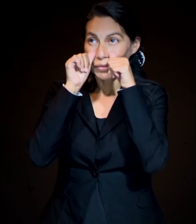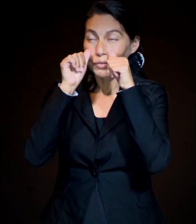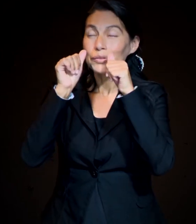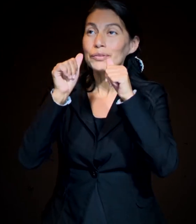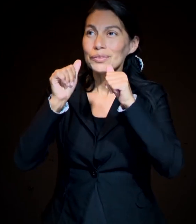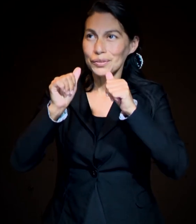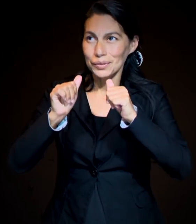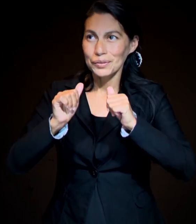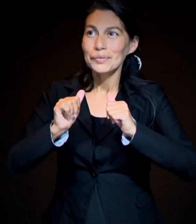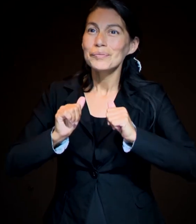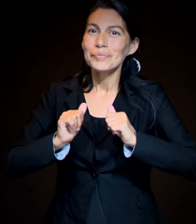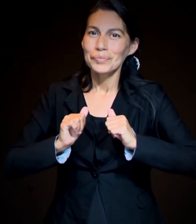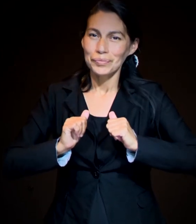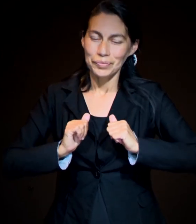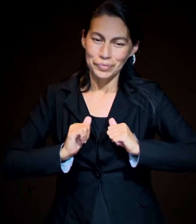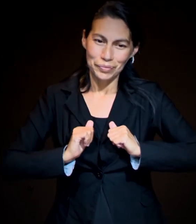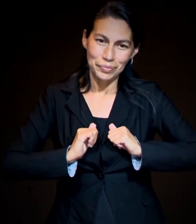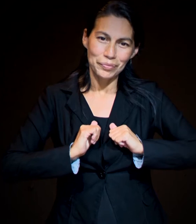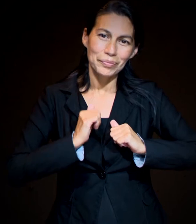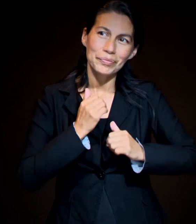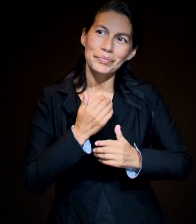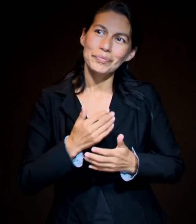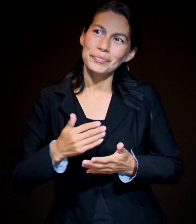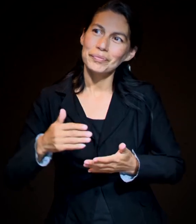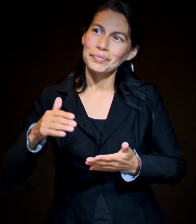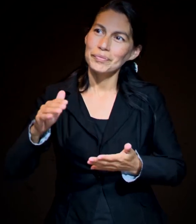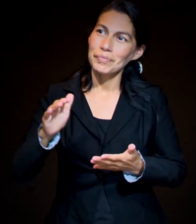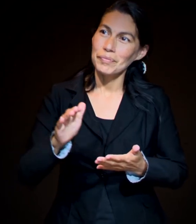Escúchame Jesús